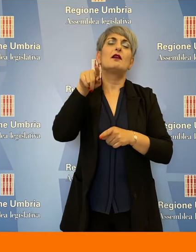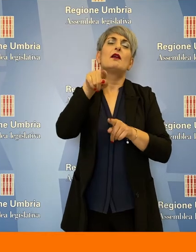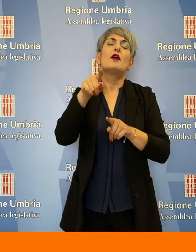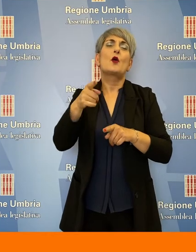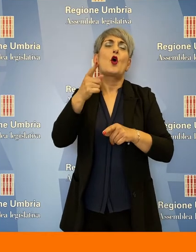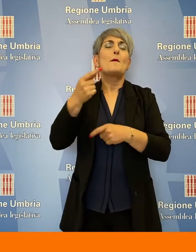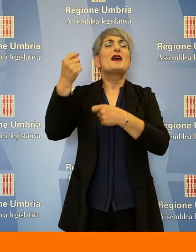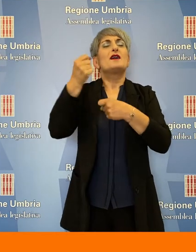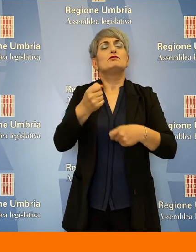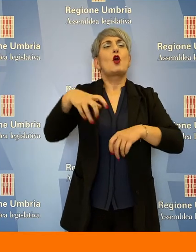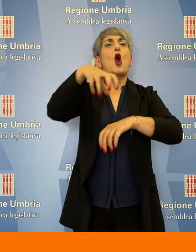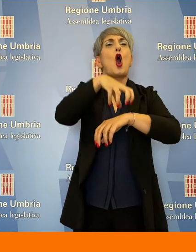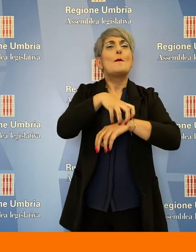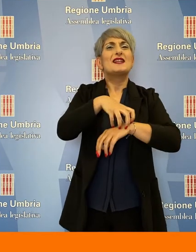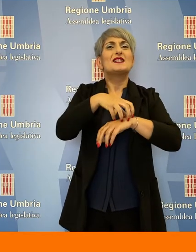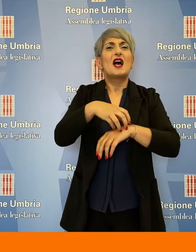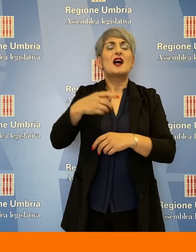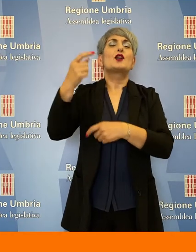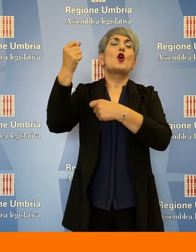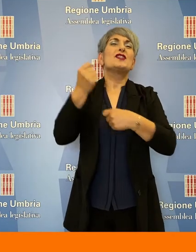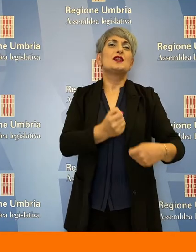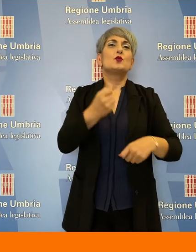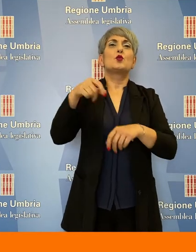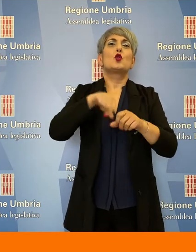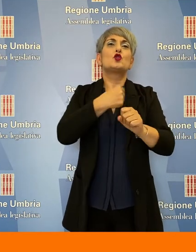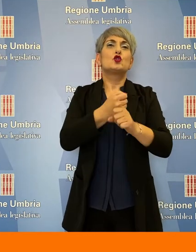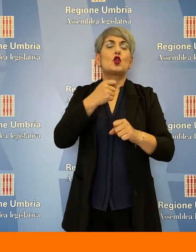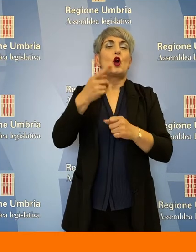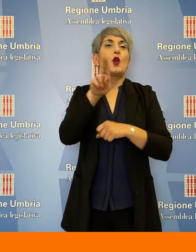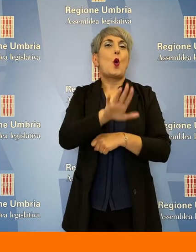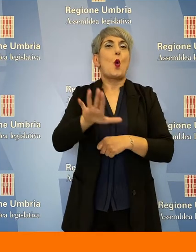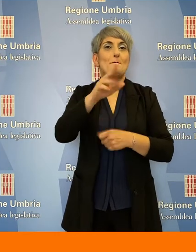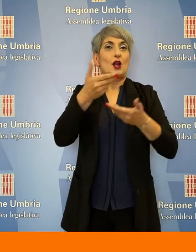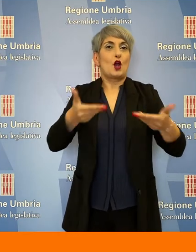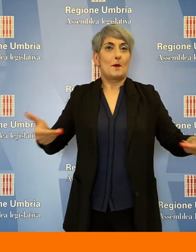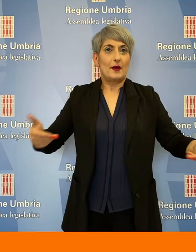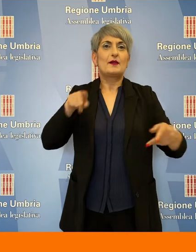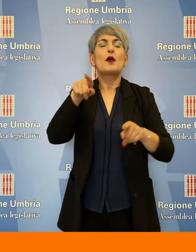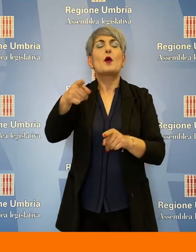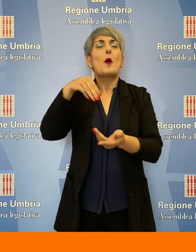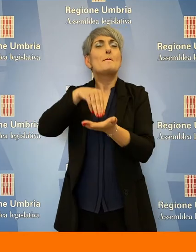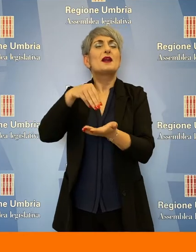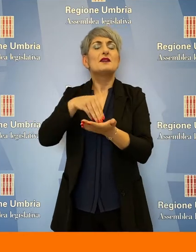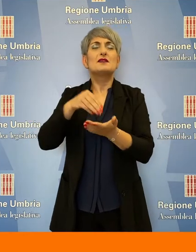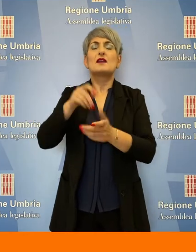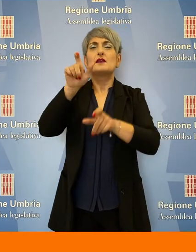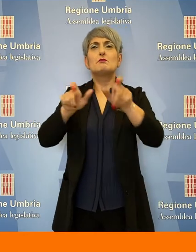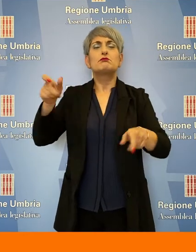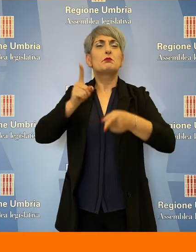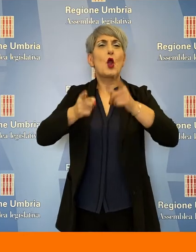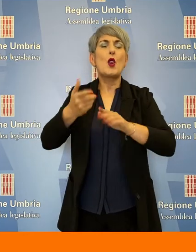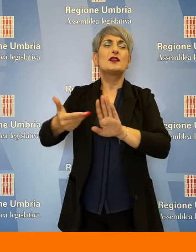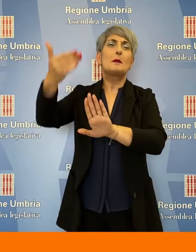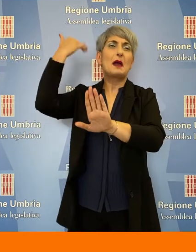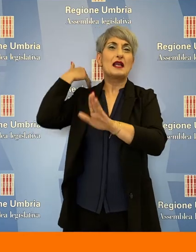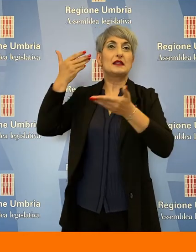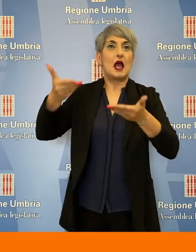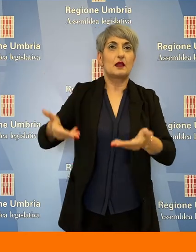'Umbria Contemporanea, alla presenza delle autorità politiche e istituzionali di oggi e anche di molti anni fa, con la presenza in Sala di